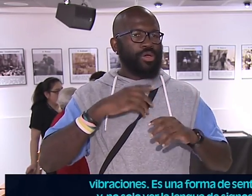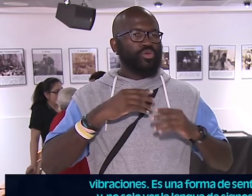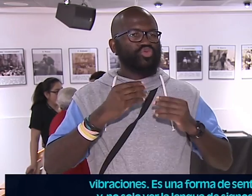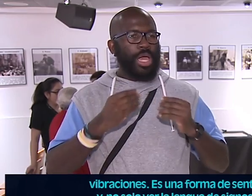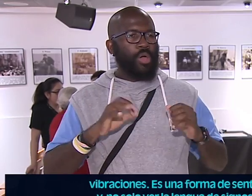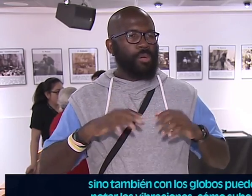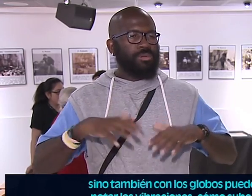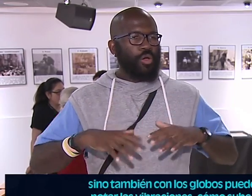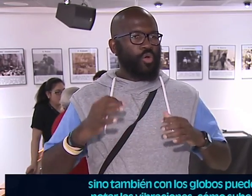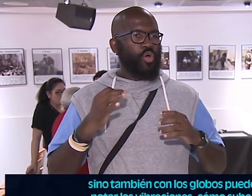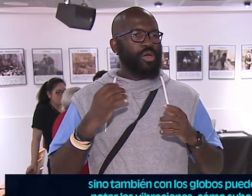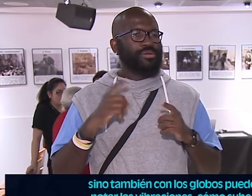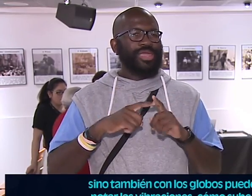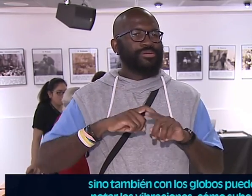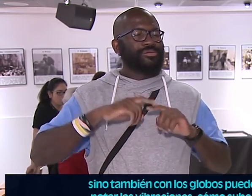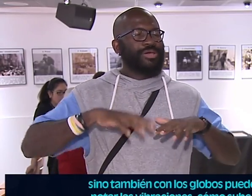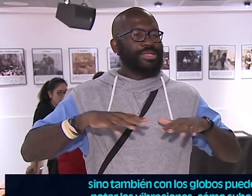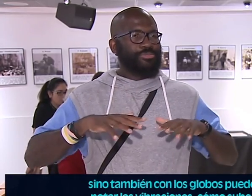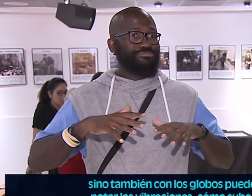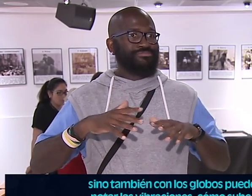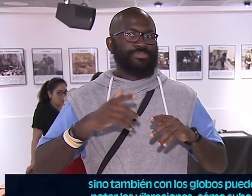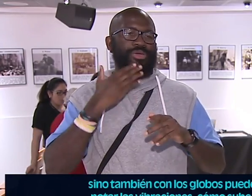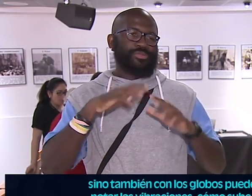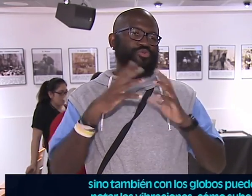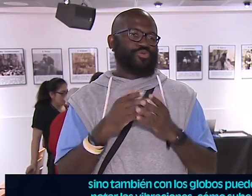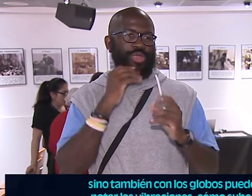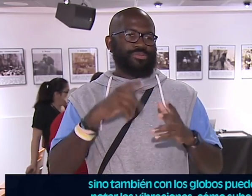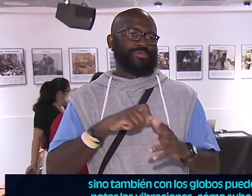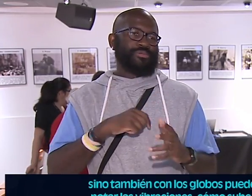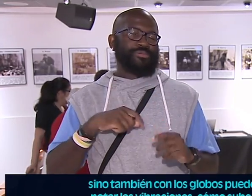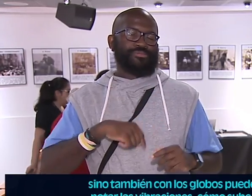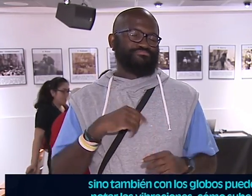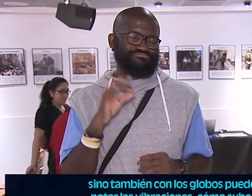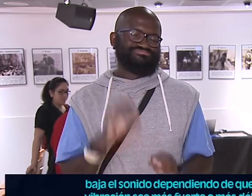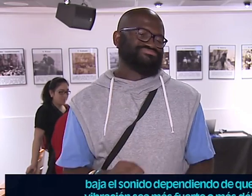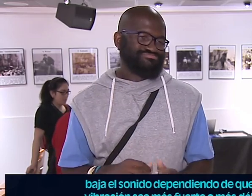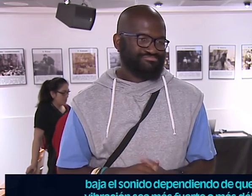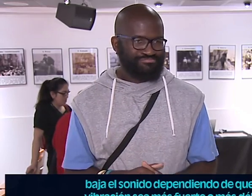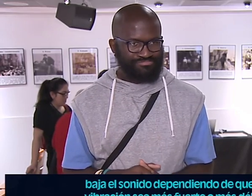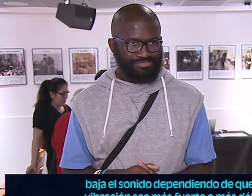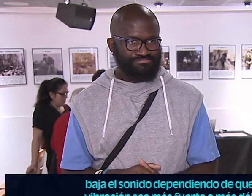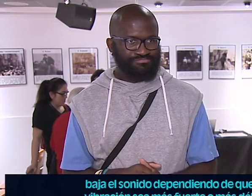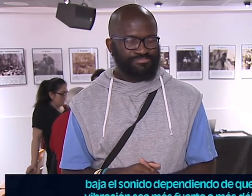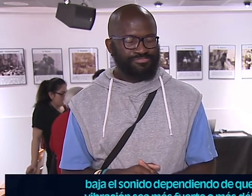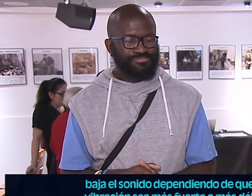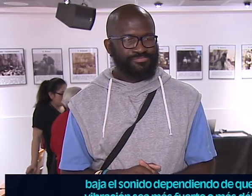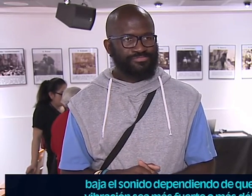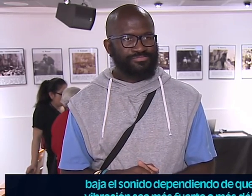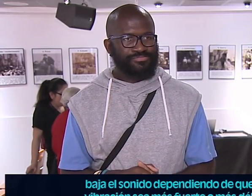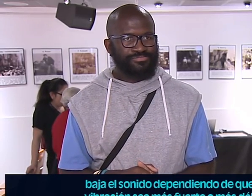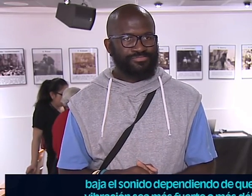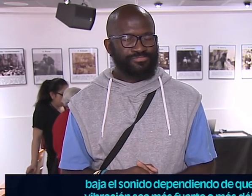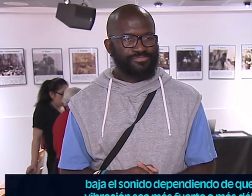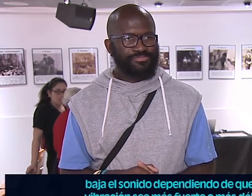ver la lengua de signos, sino también con los globos puedes notar las vibraciones, como sube o baja el sonido, dependiendo de que la